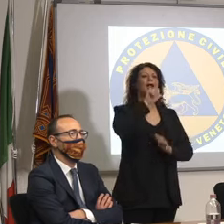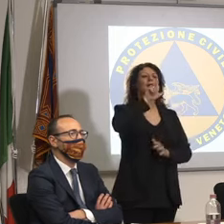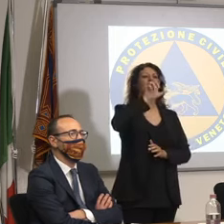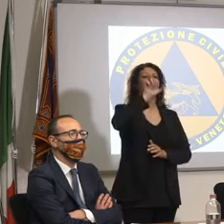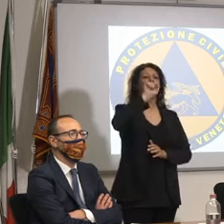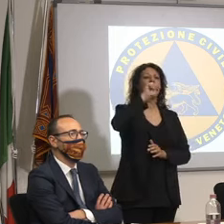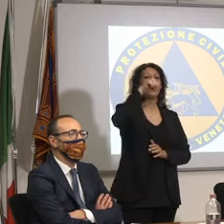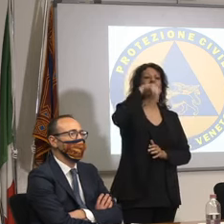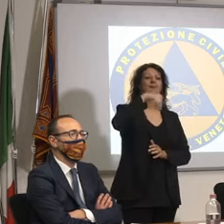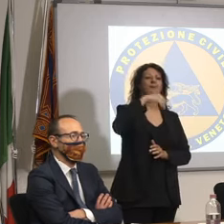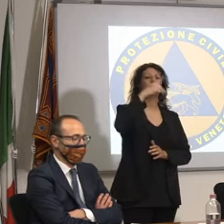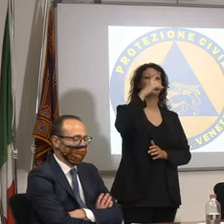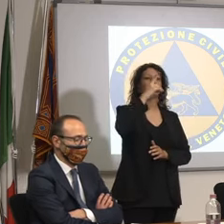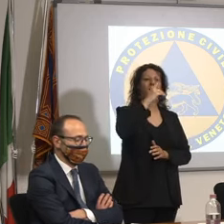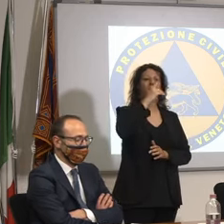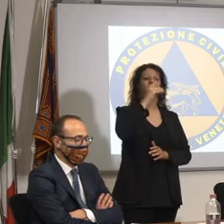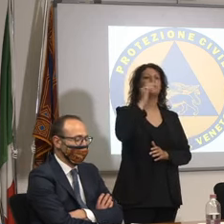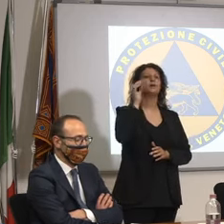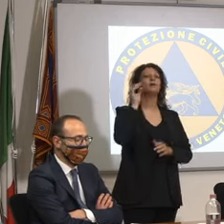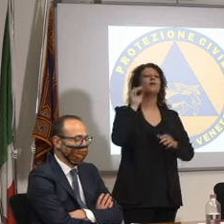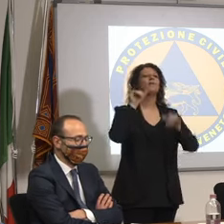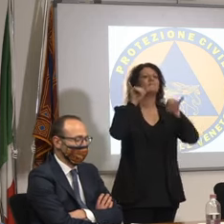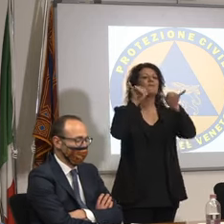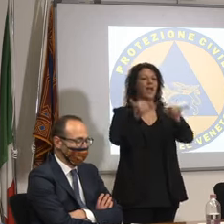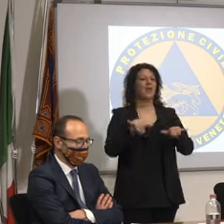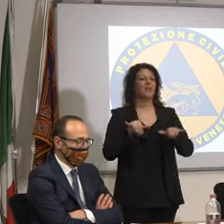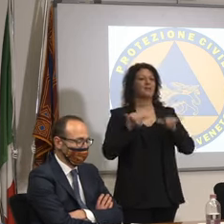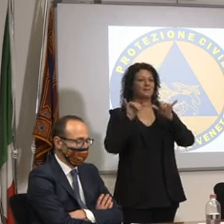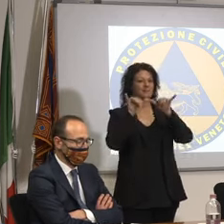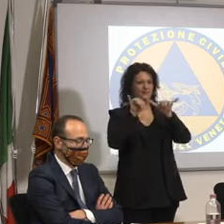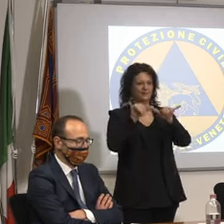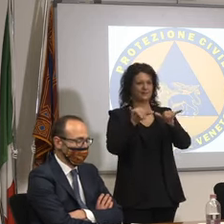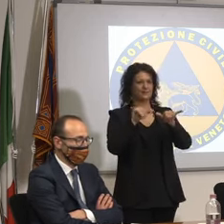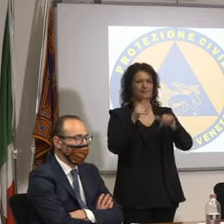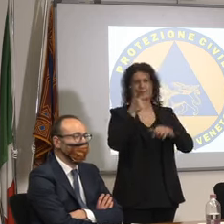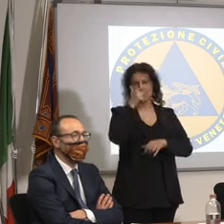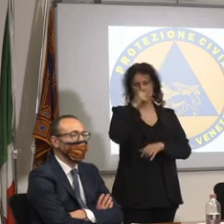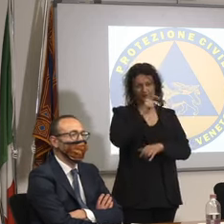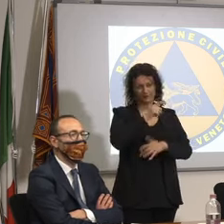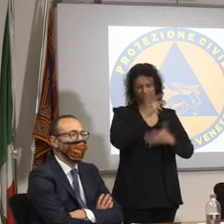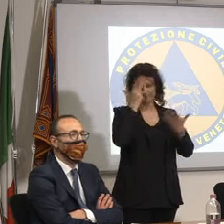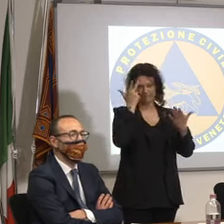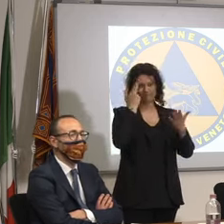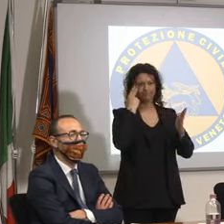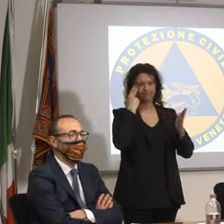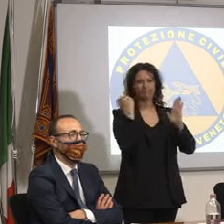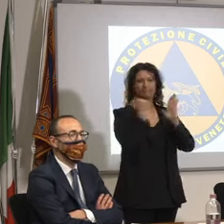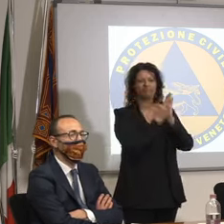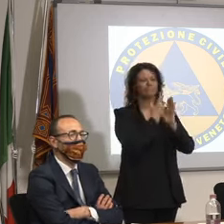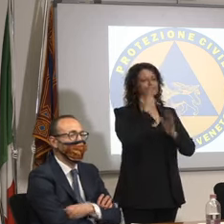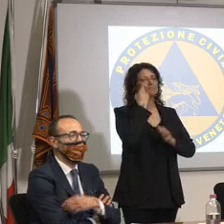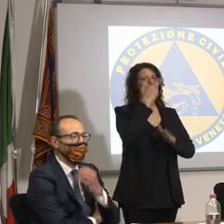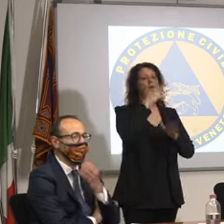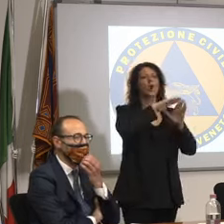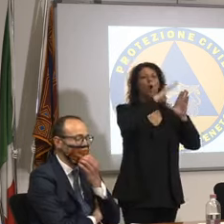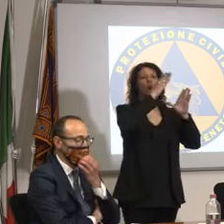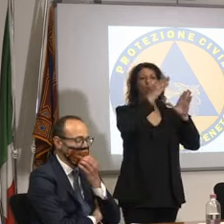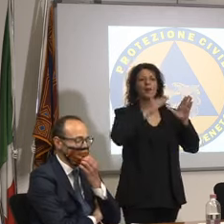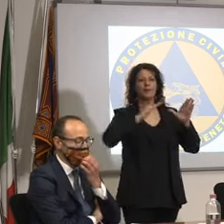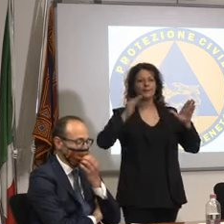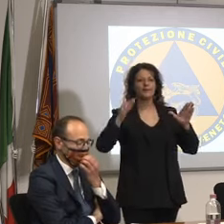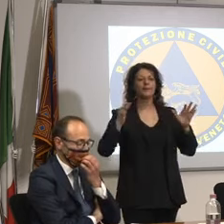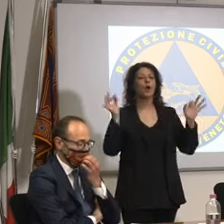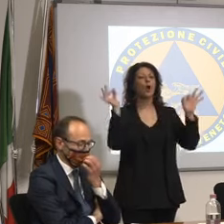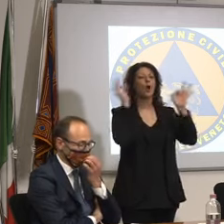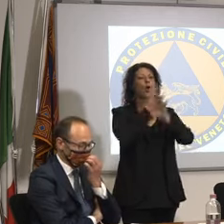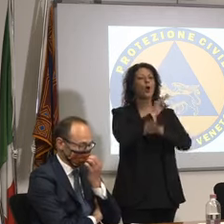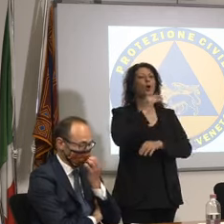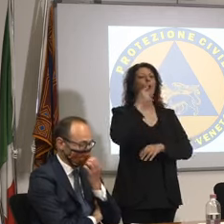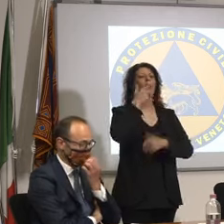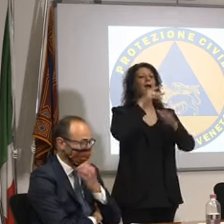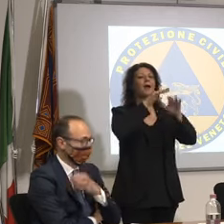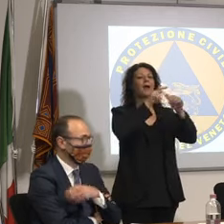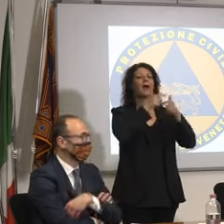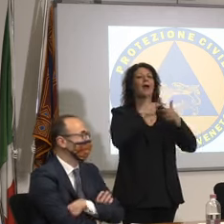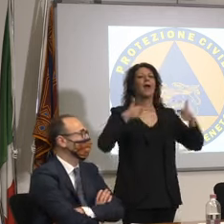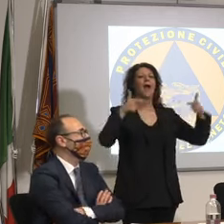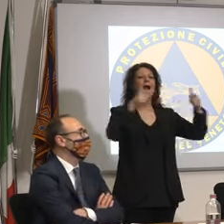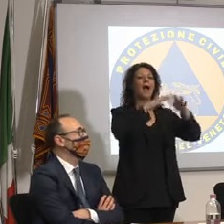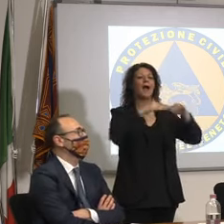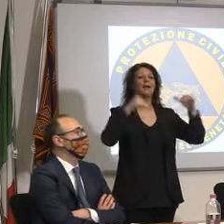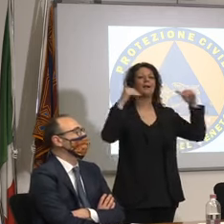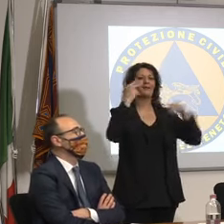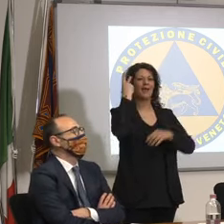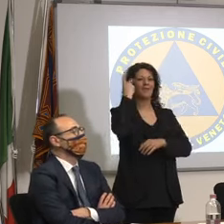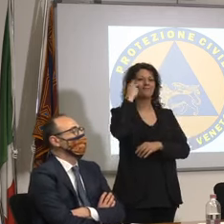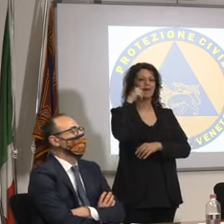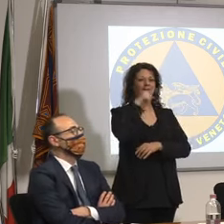cioè se tu vedi una collina piuttosto che l'arena di Verona o altre realtà e sei in giro